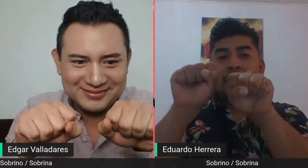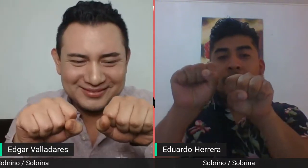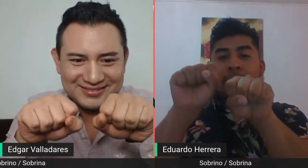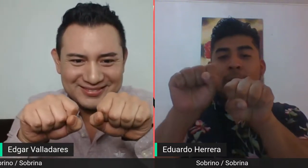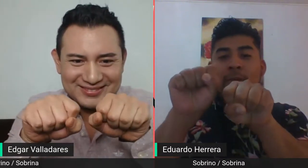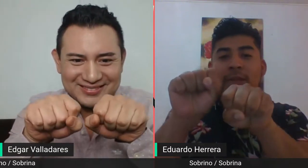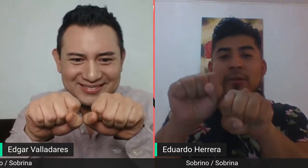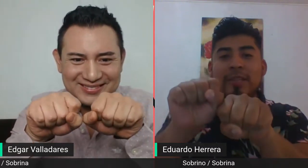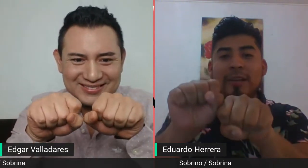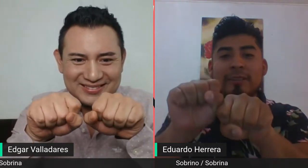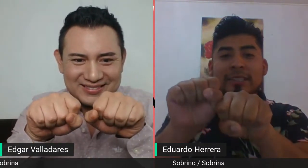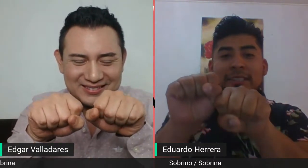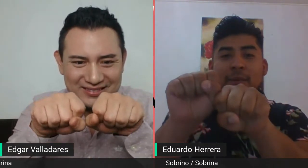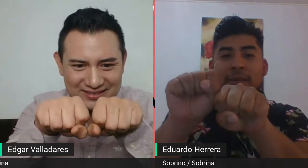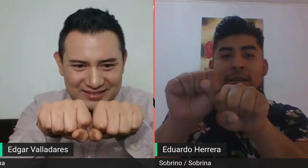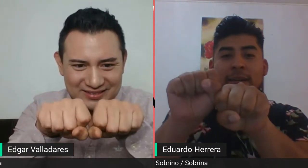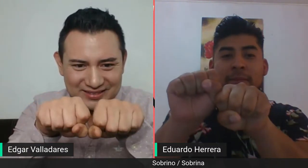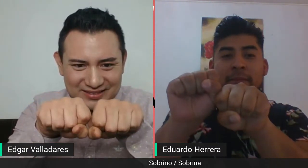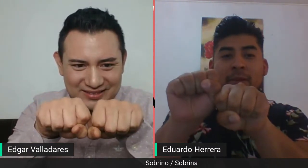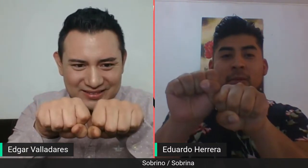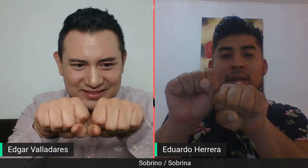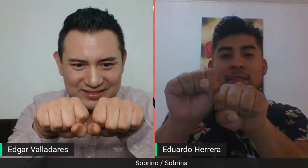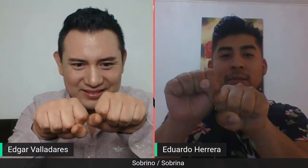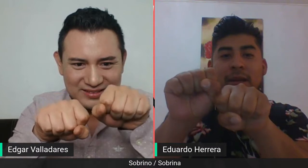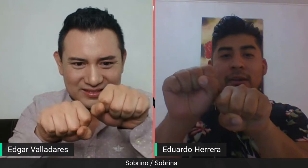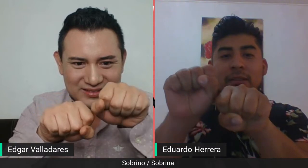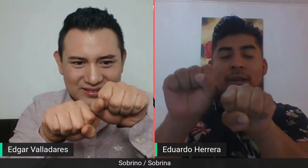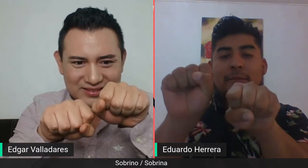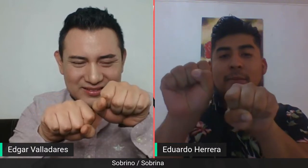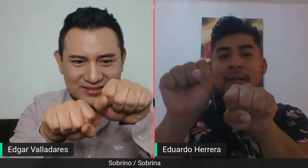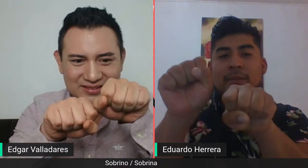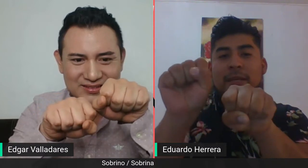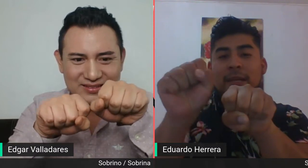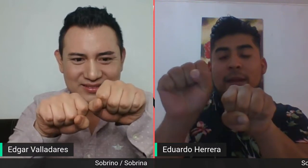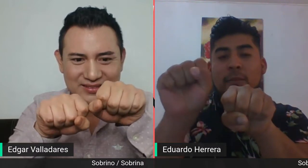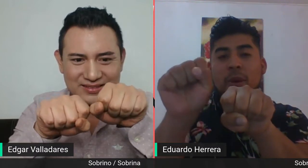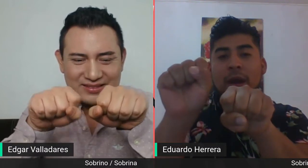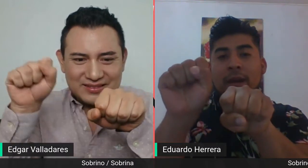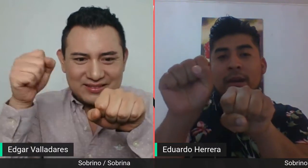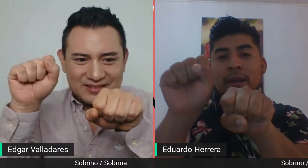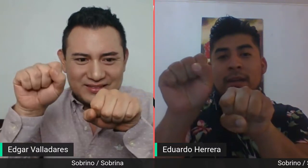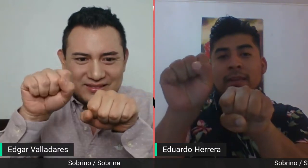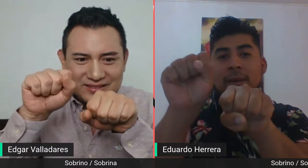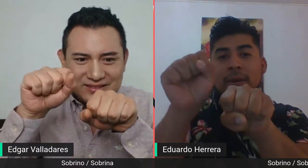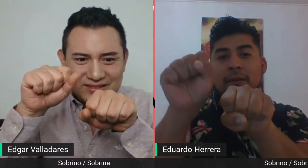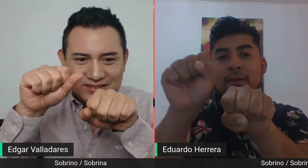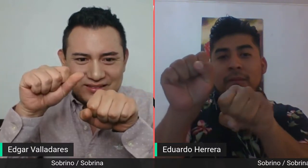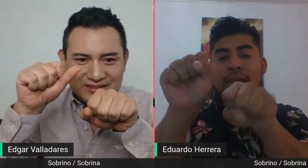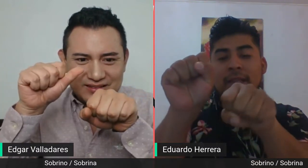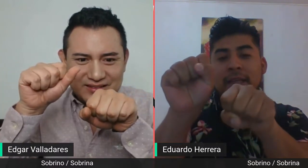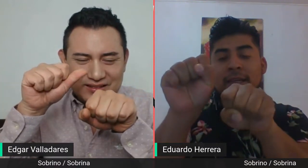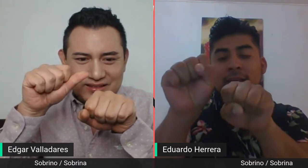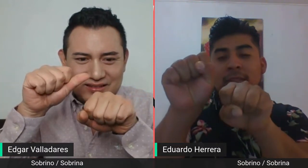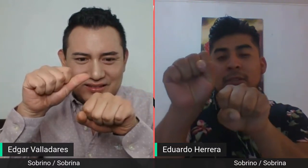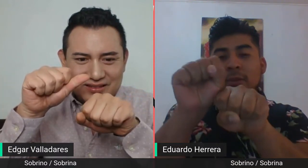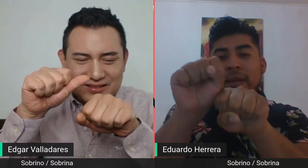Vamos a juntarlos de esta manera. Una sobre la otra. Más bien el pulgar de la mano dominante sobre